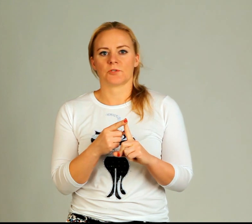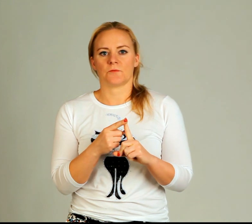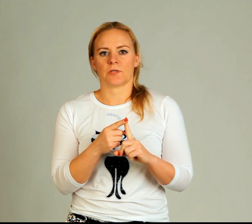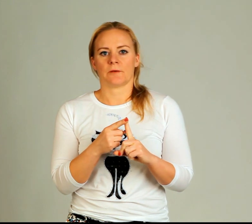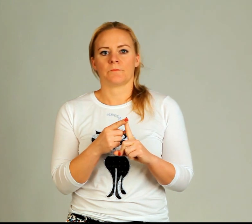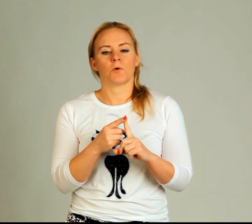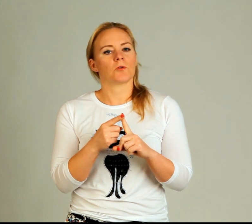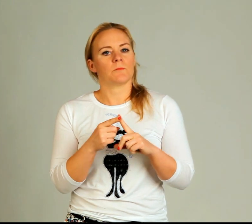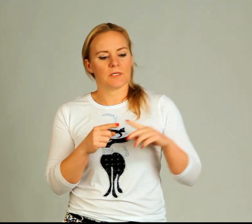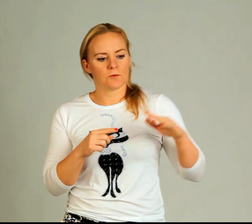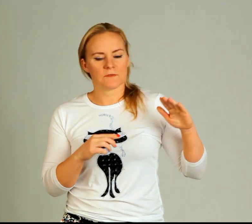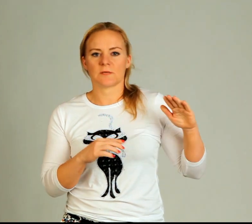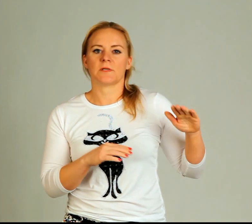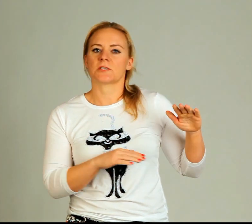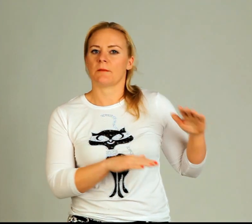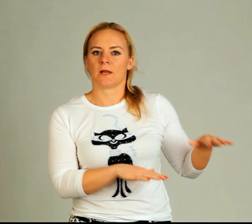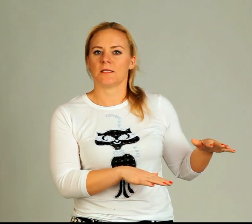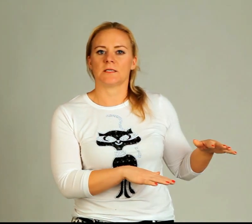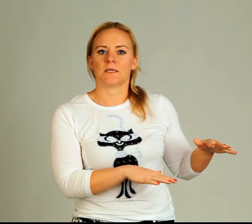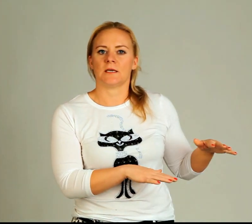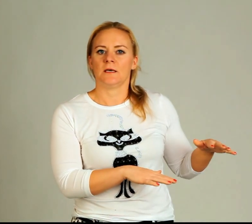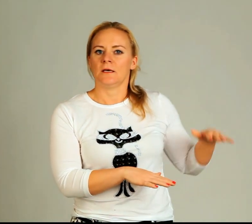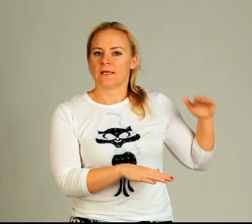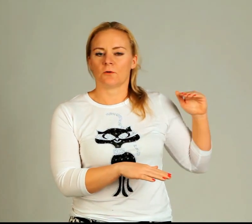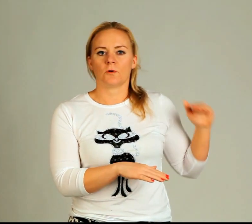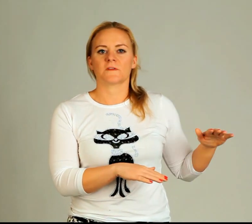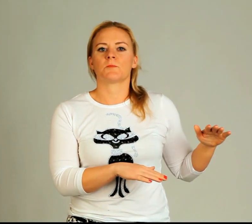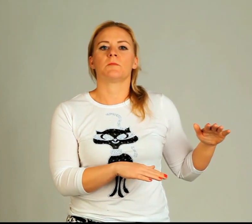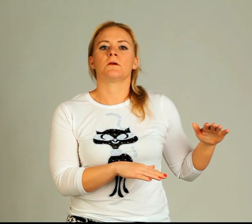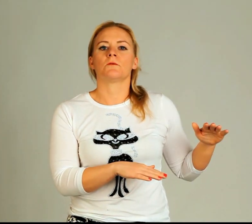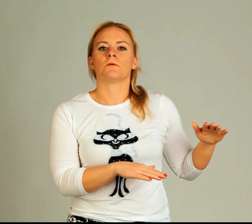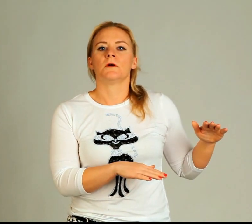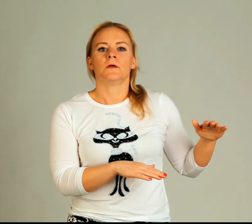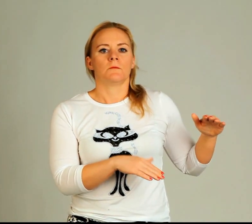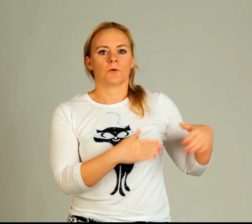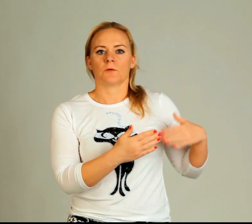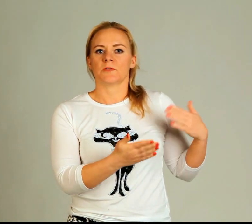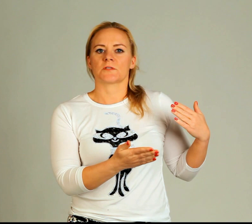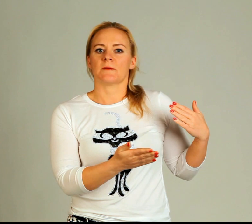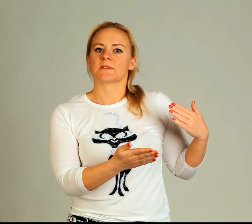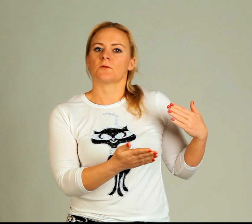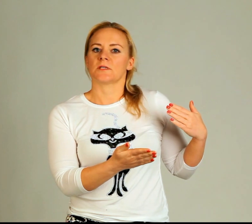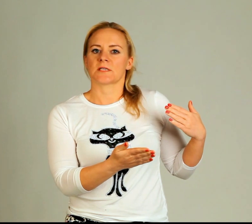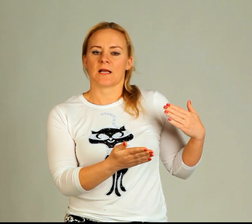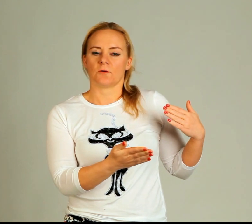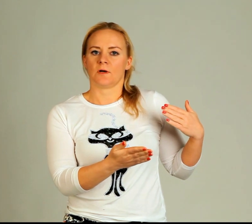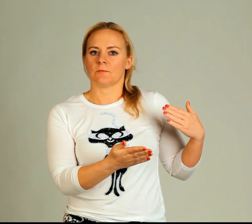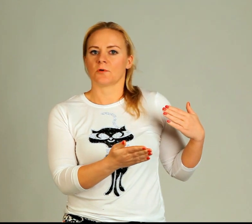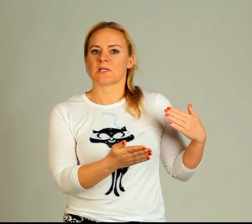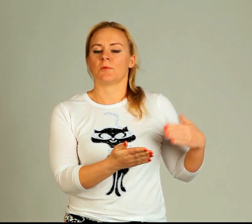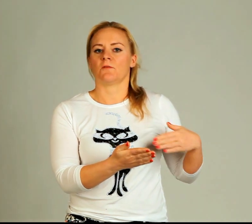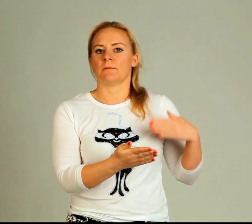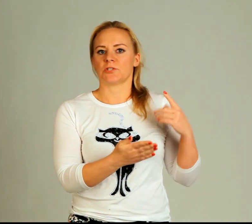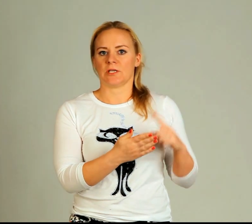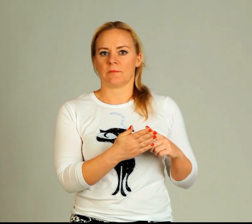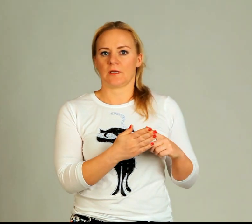životě. Mohlo to být, kdykoliv jste byli třeba malé děti, jakoukoliv vzpomínku, mohlo to být, co se vám stalo dneska ráno a líbilo se a bylo vám příjemně.